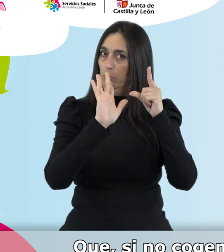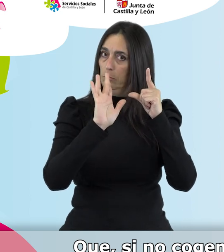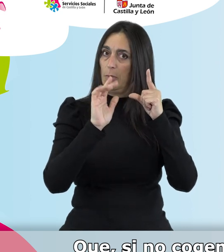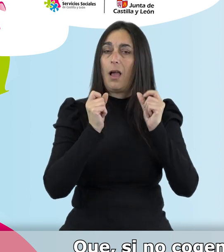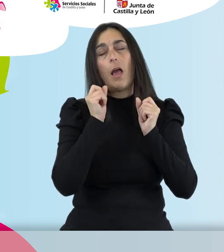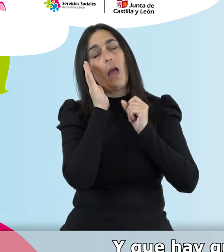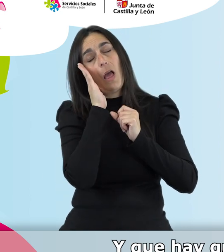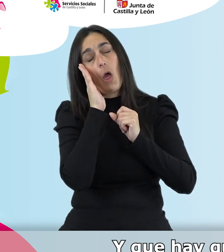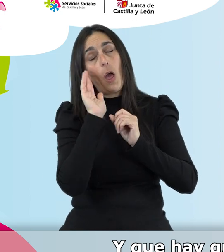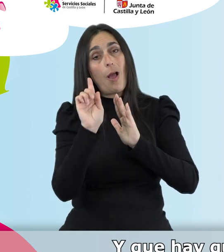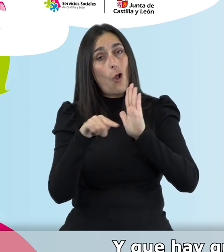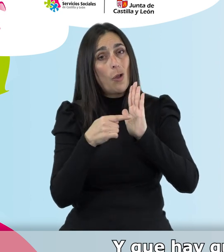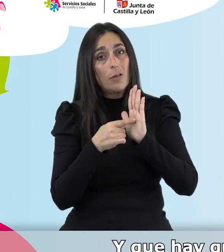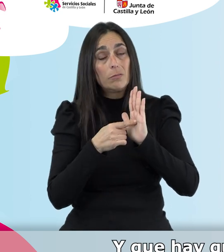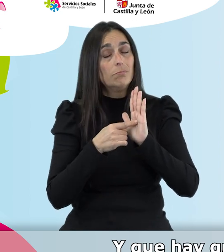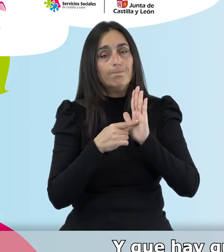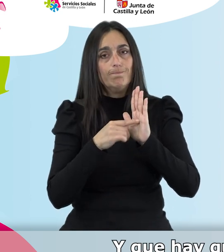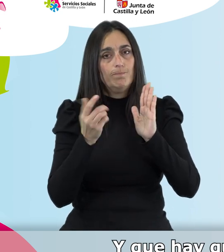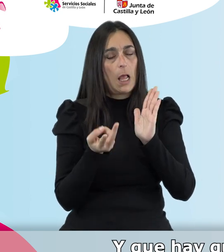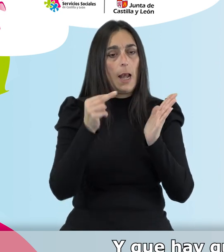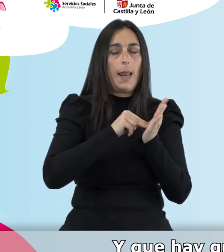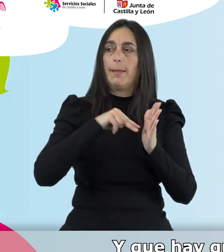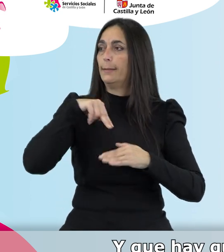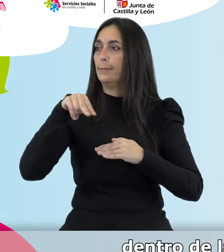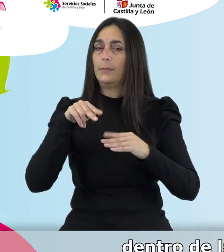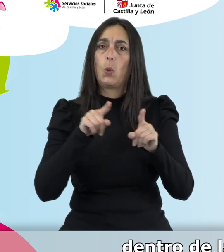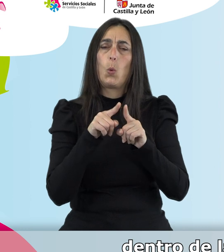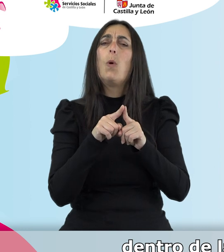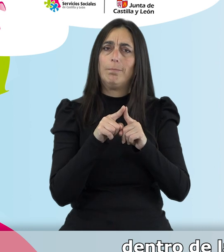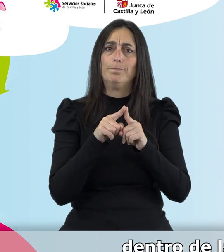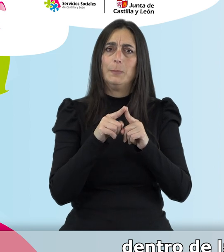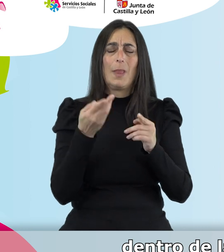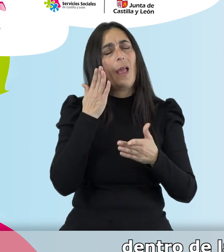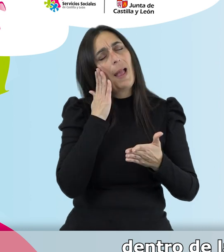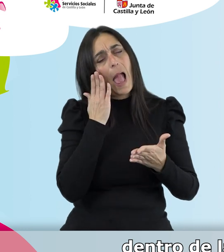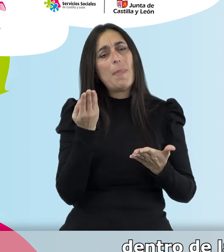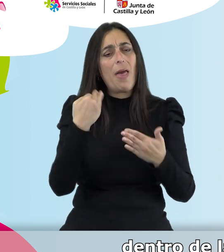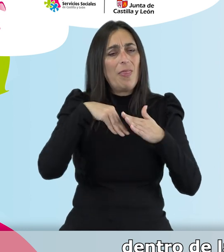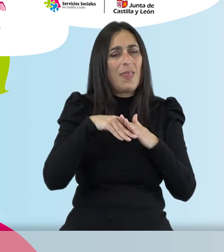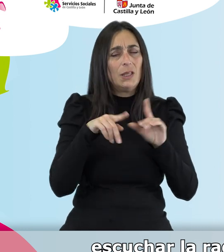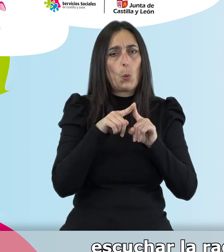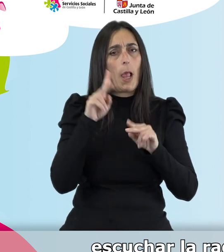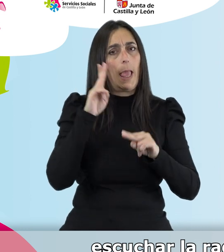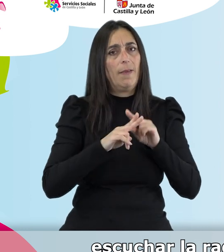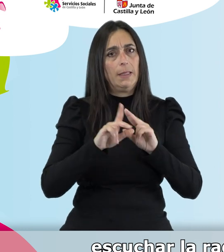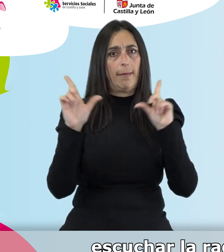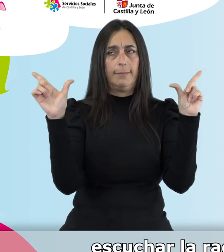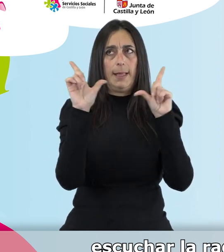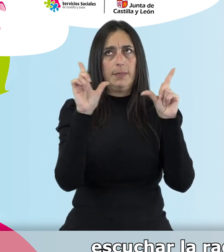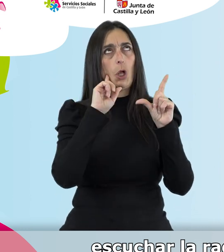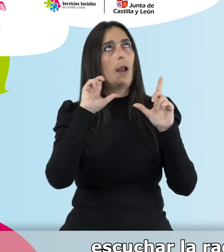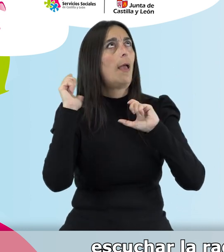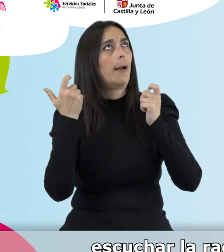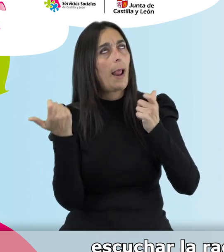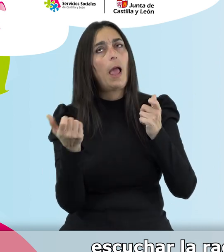levantar. Y que hay que evitar realizar algunas actividades dentro de la cama, como ver la televisión, escuchar la